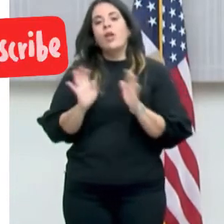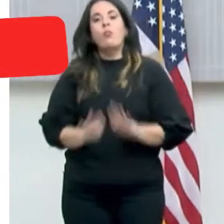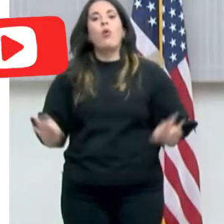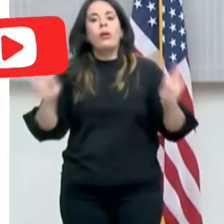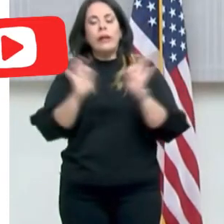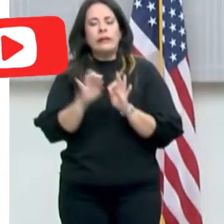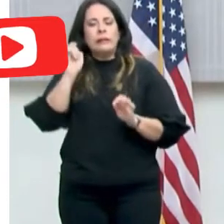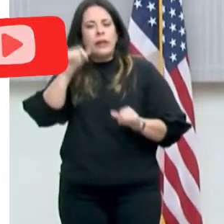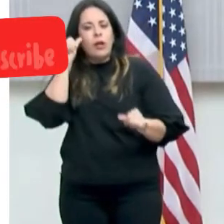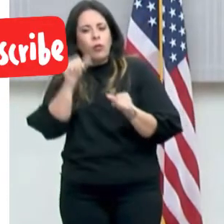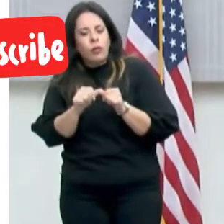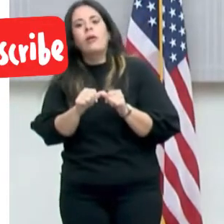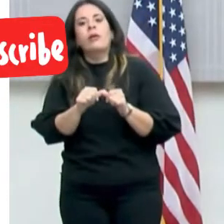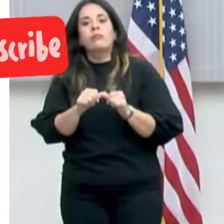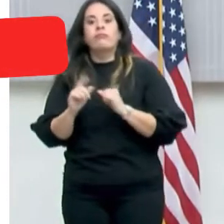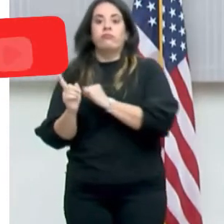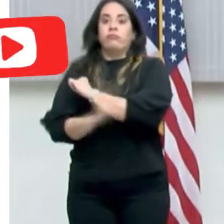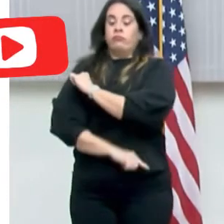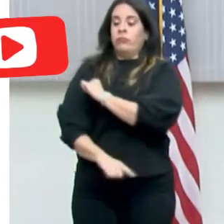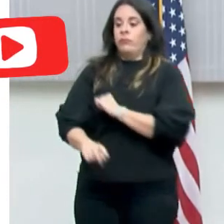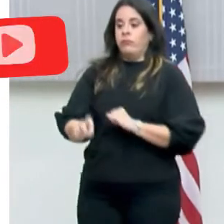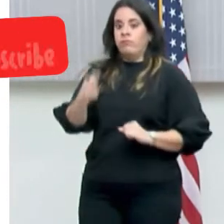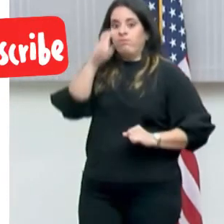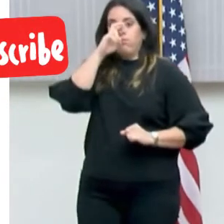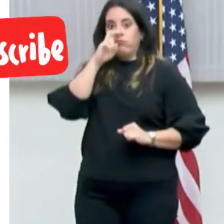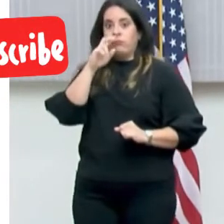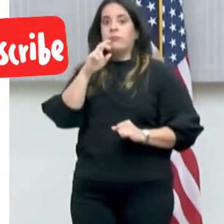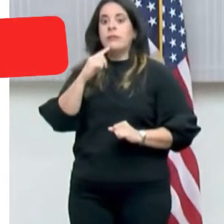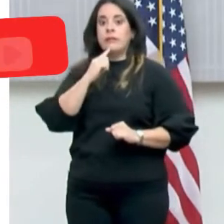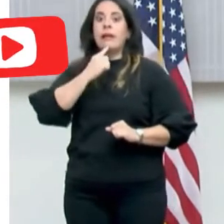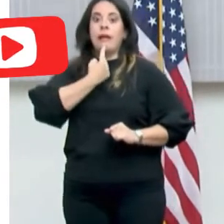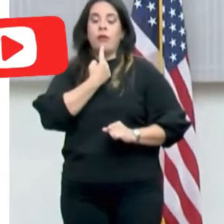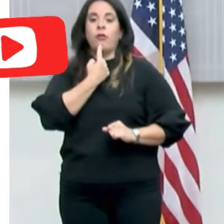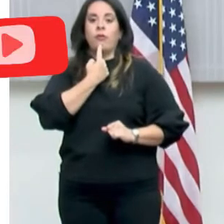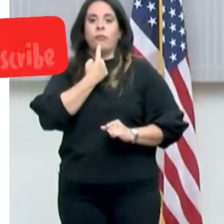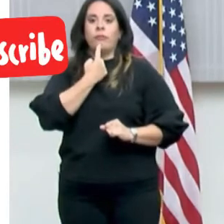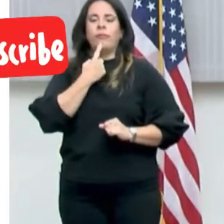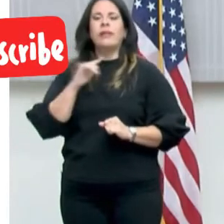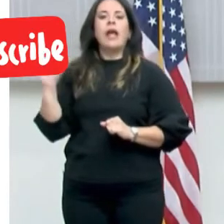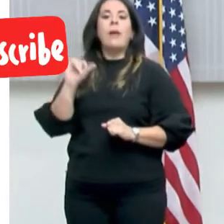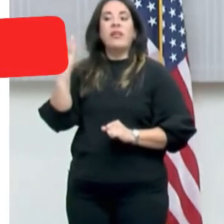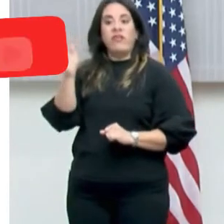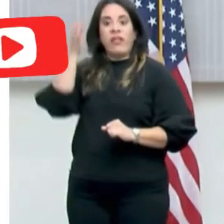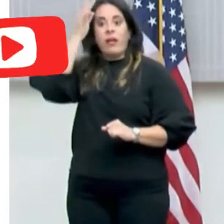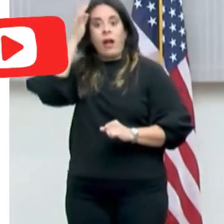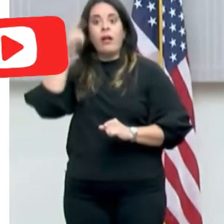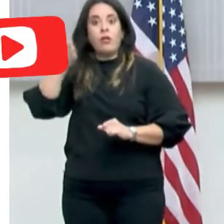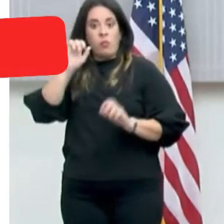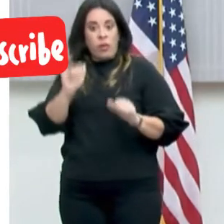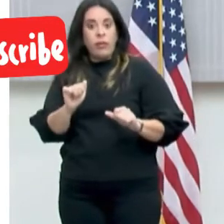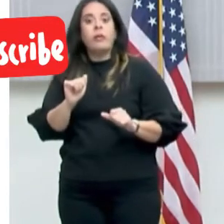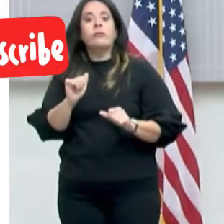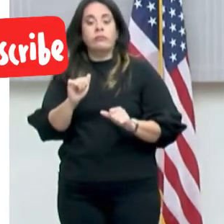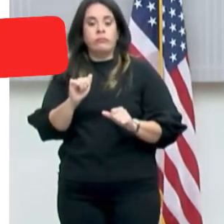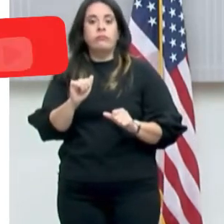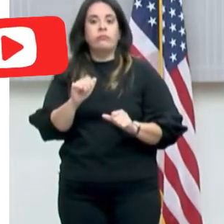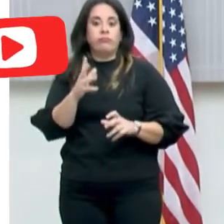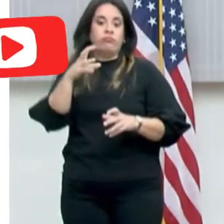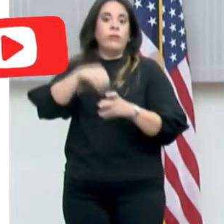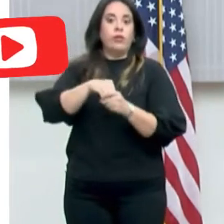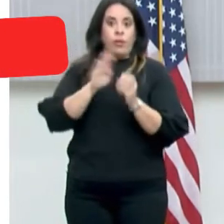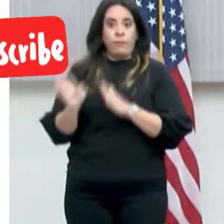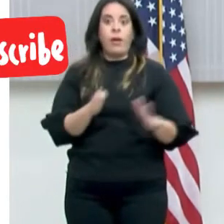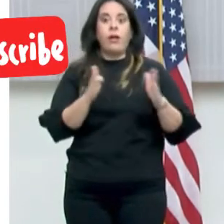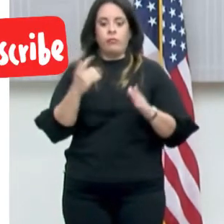recordar que las penas son bastante severas. Incluso el gobierno federal pudiese también entrar dentro de esto porque